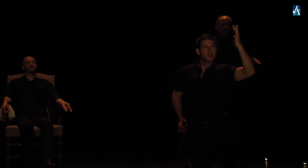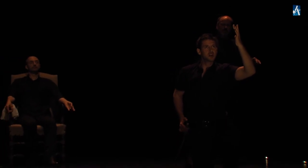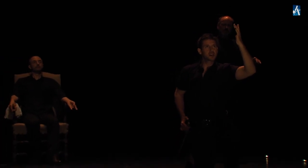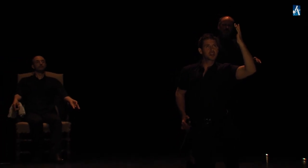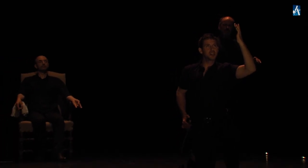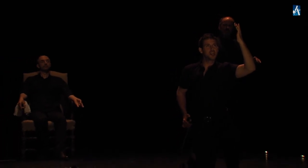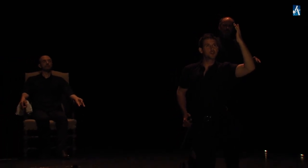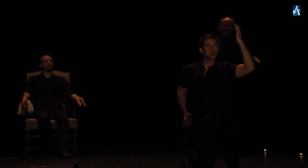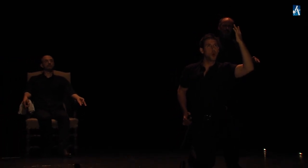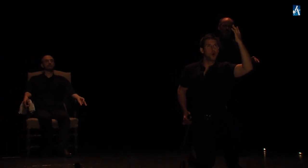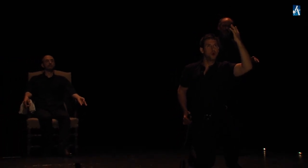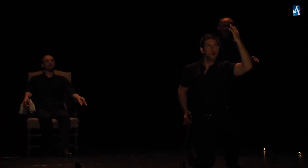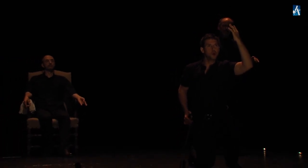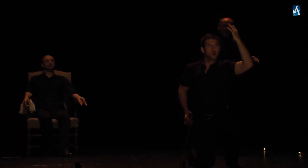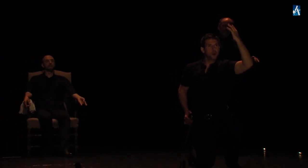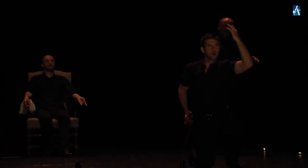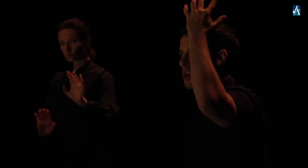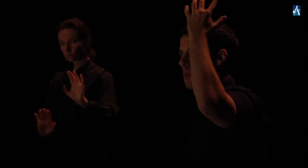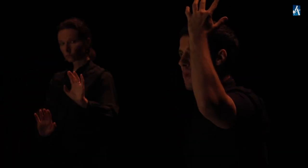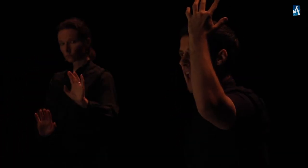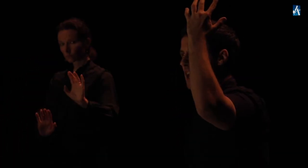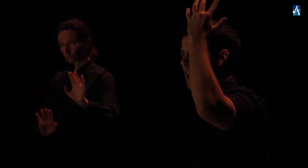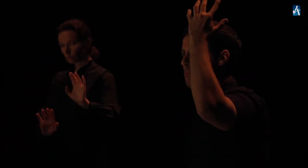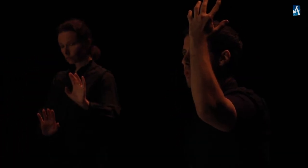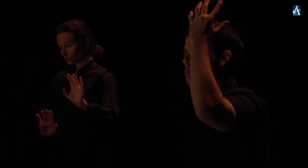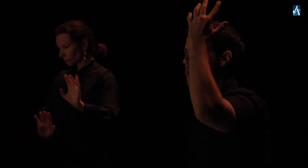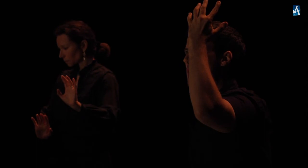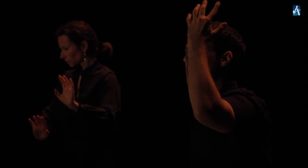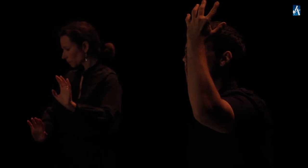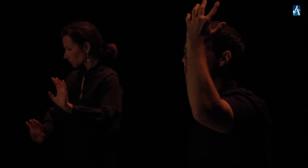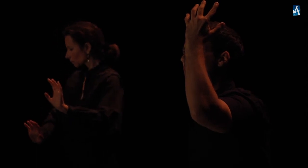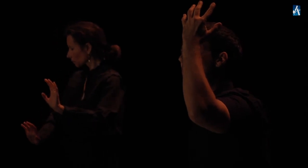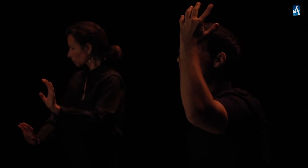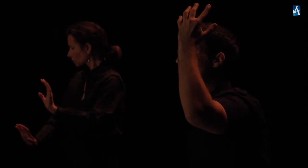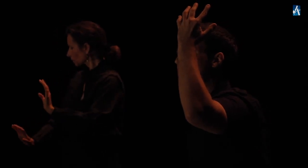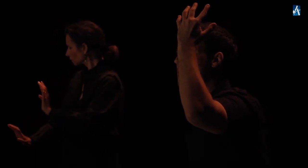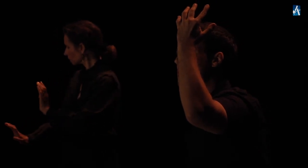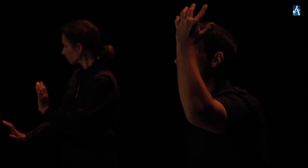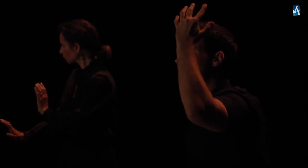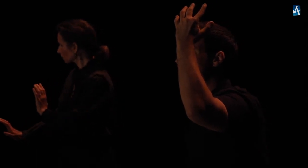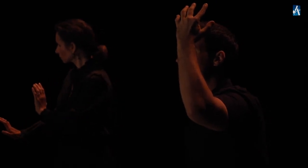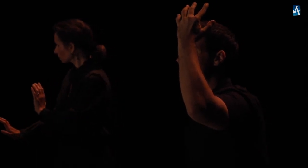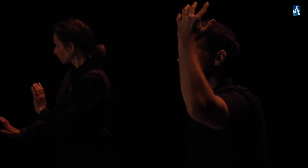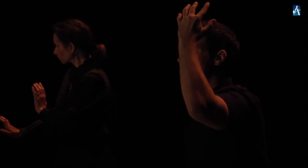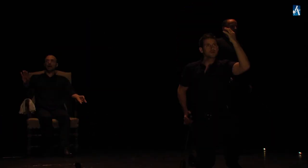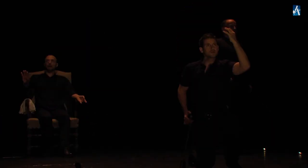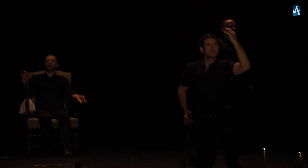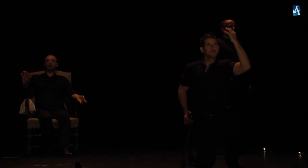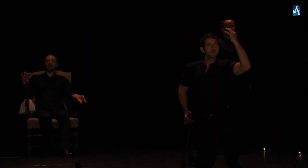Craignez tout D'une main Qui peut tuer un frère Madame Modérez